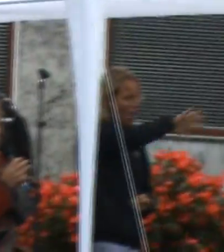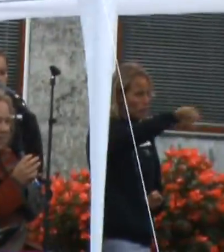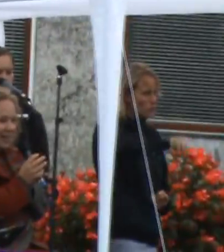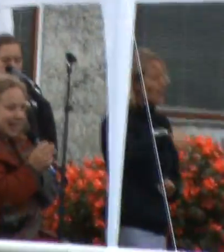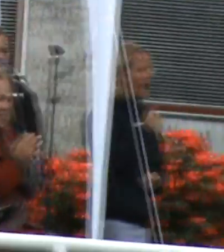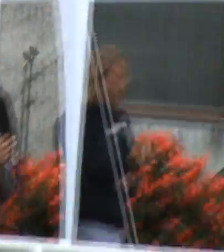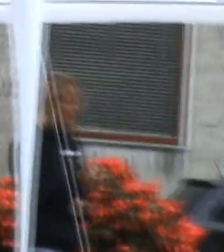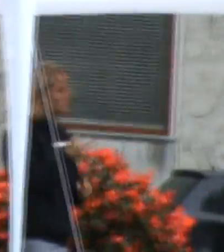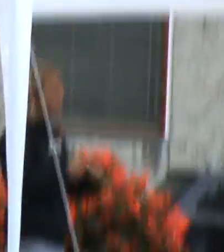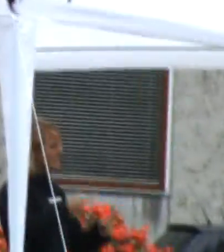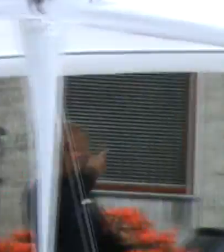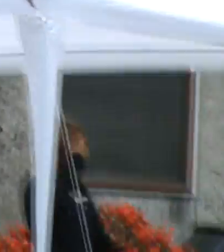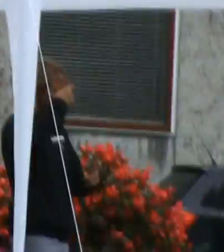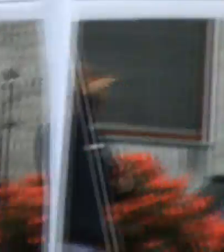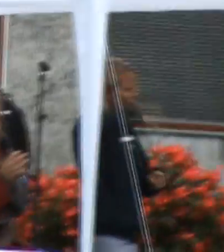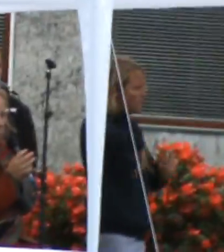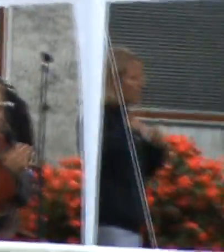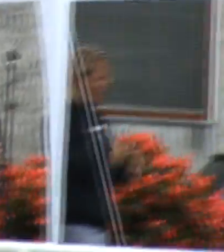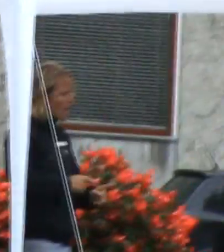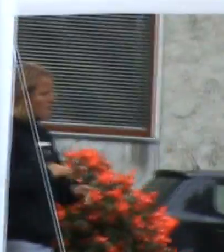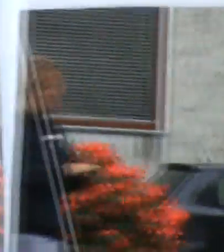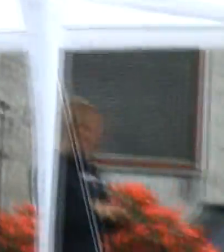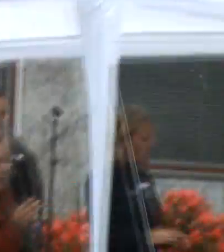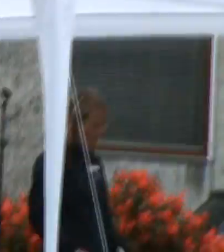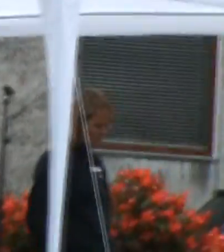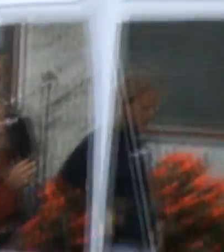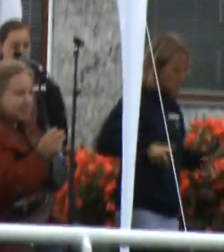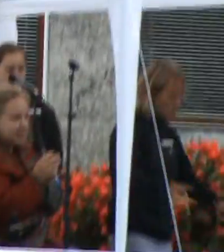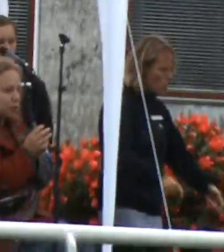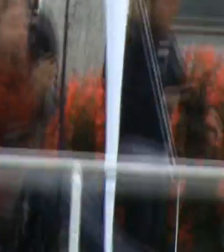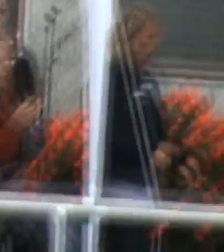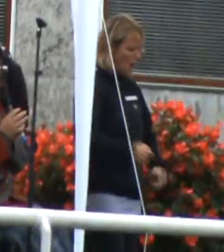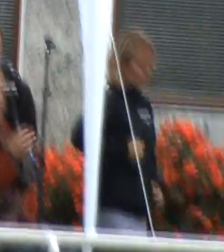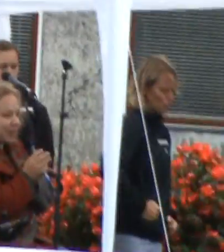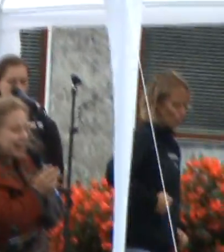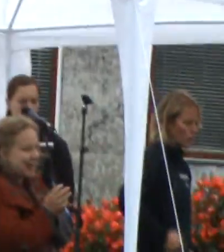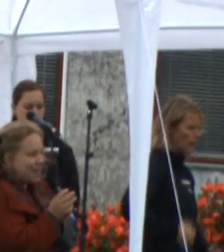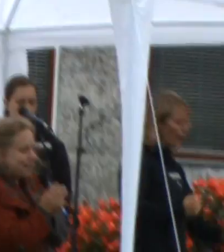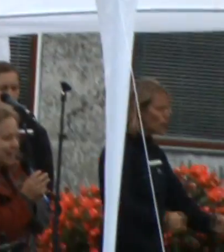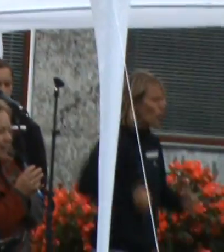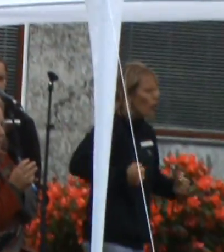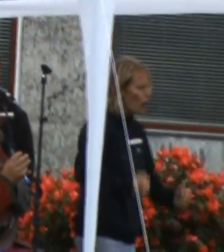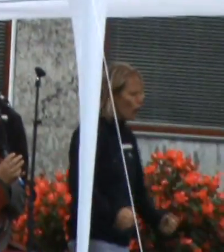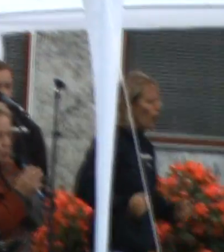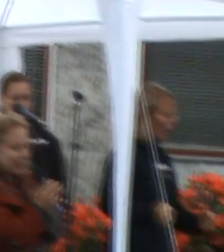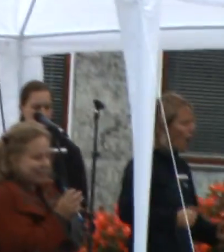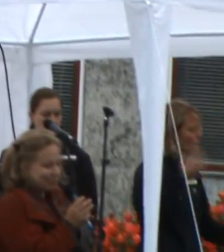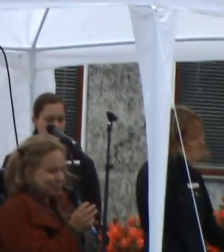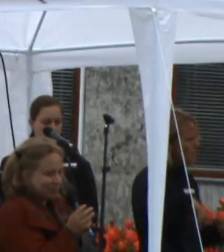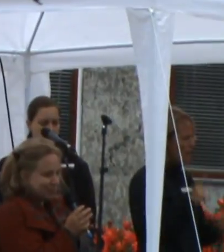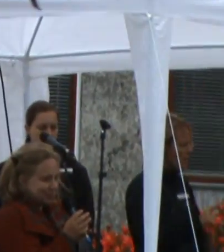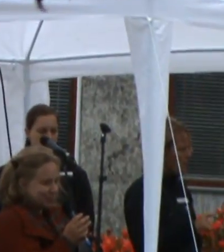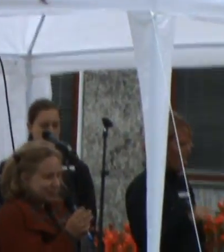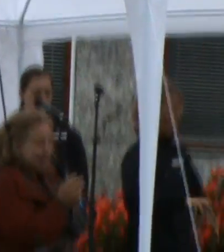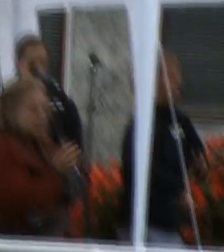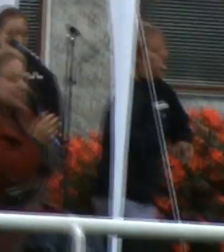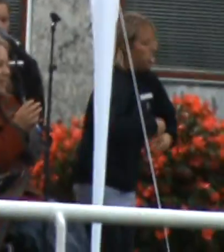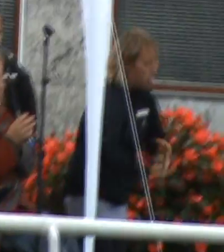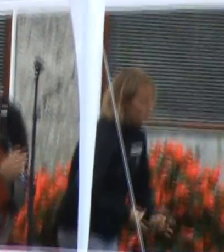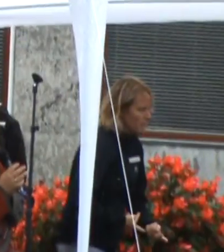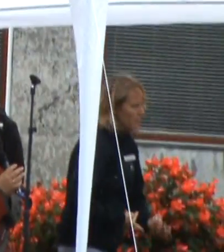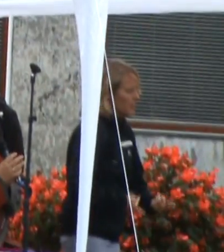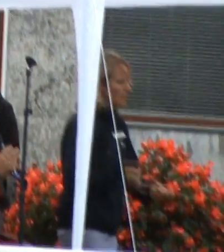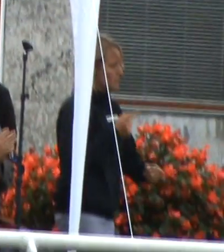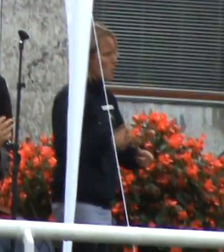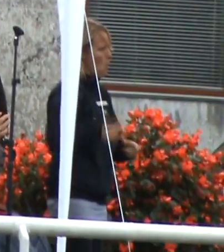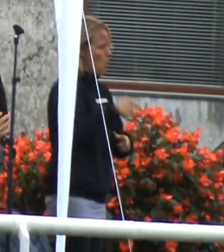Vi ved, hvordan det er at sidde på de her bilbjørn, eller gå med den her stok, eller de her spillekrykker. Vi ved, hvordan det er at fælde, vi får brugstilling. Så